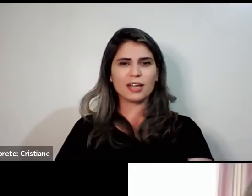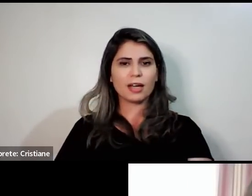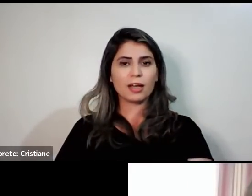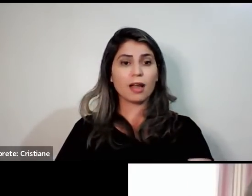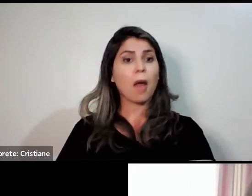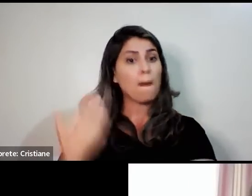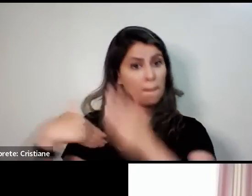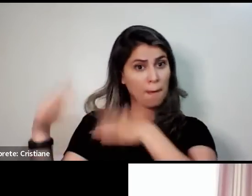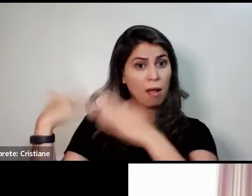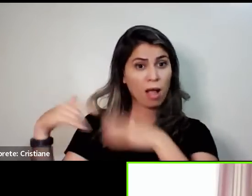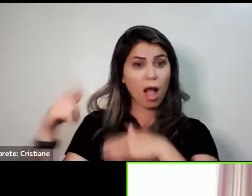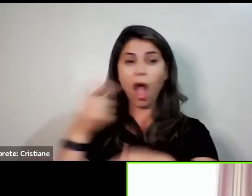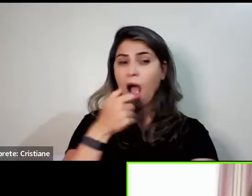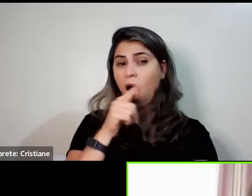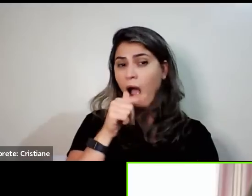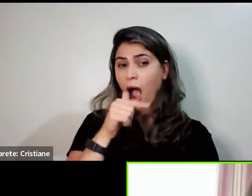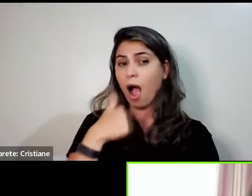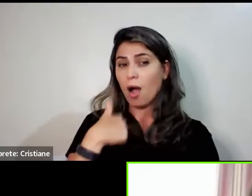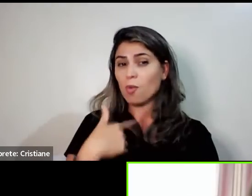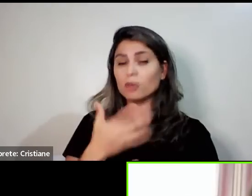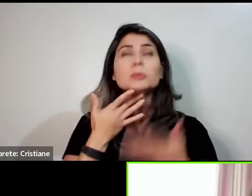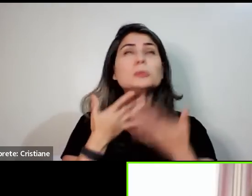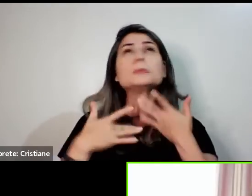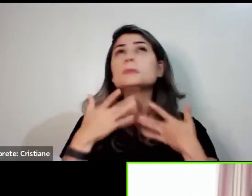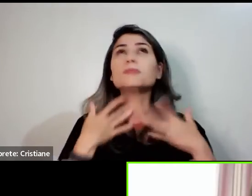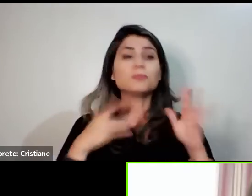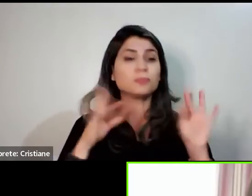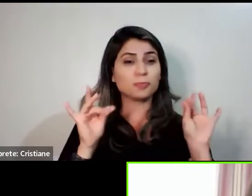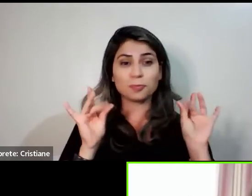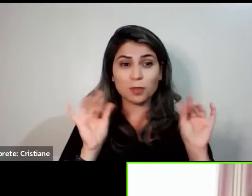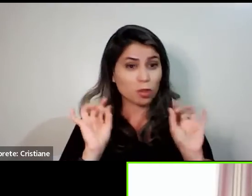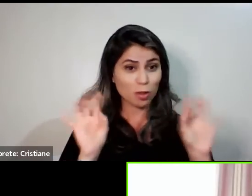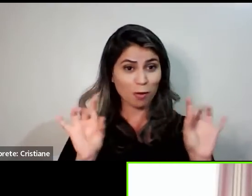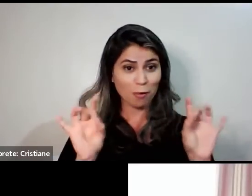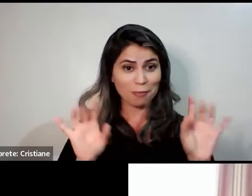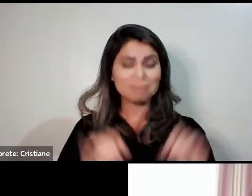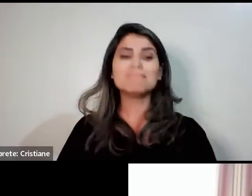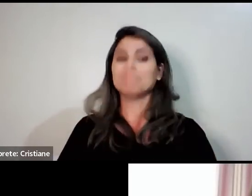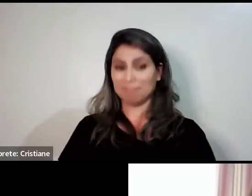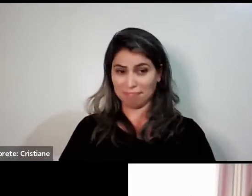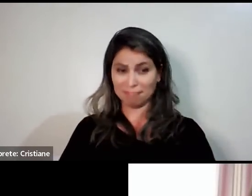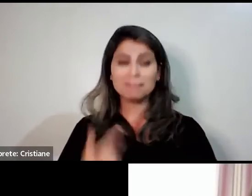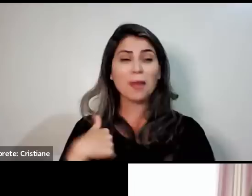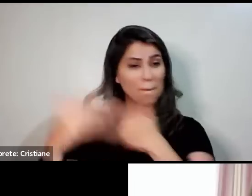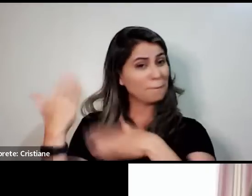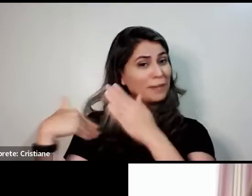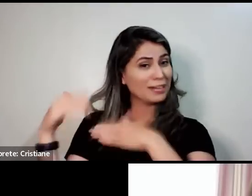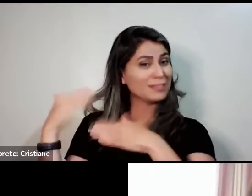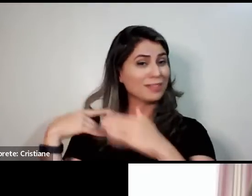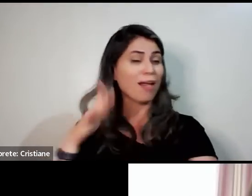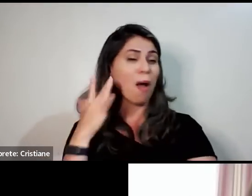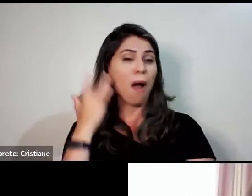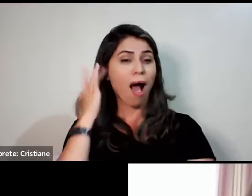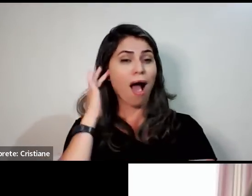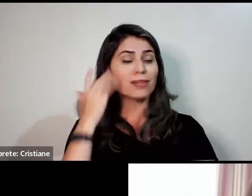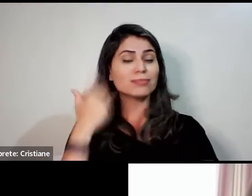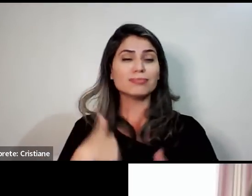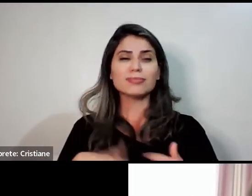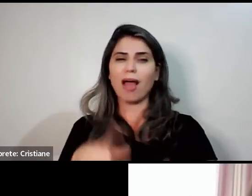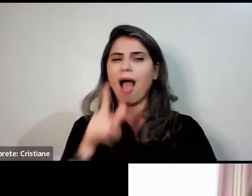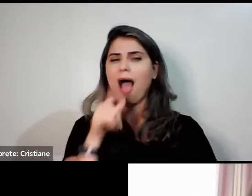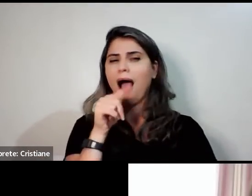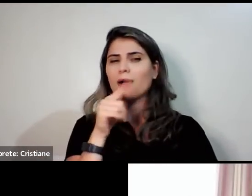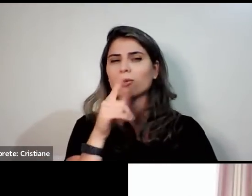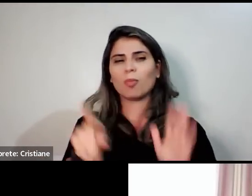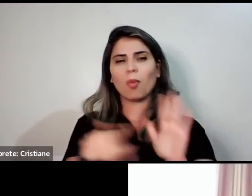para matar a sede? Sim, achava. E aí, trouxe até a economia, a farmácia também, você não passa tanto